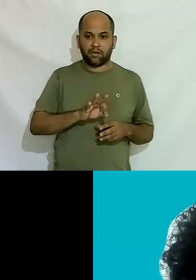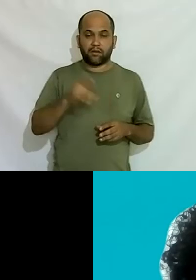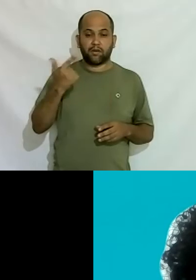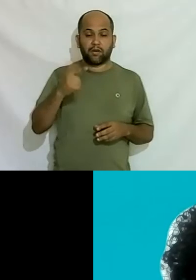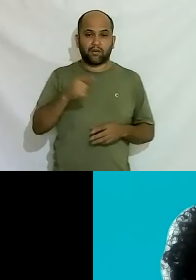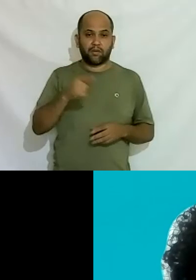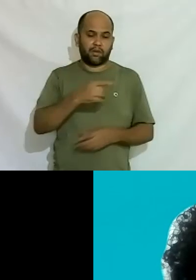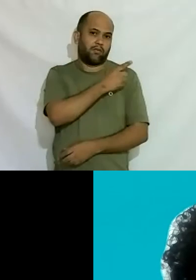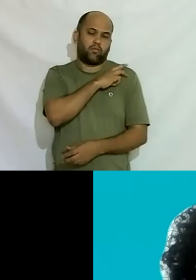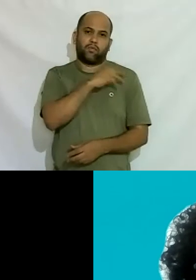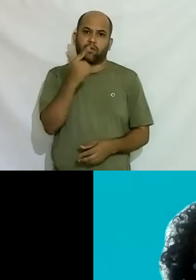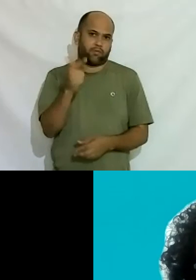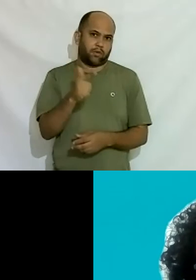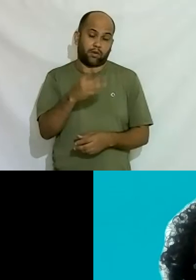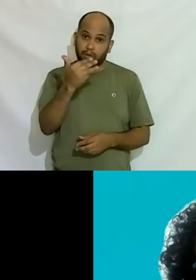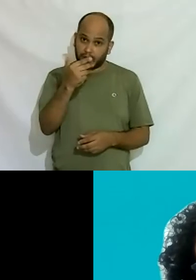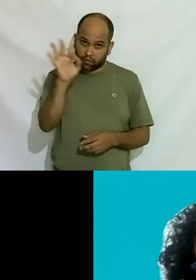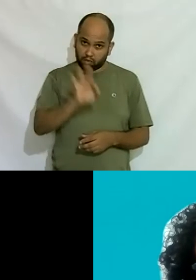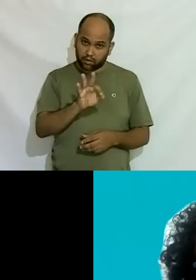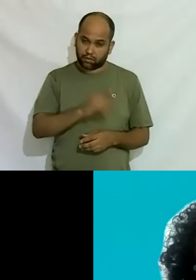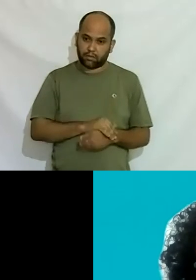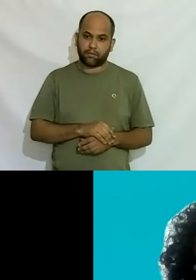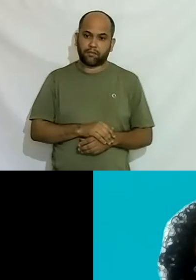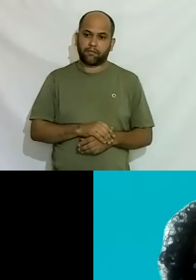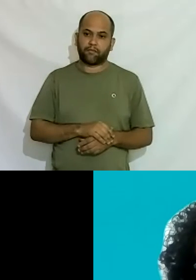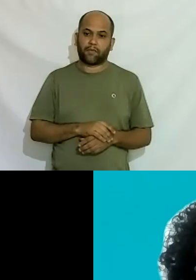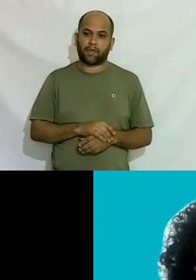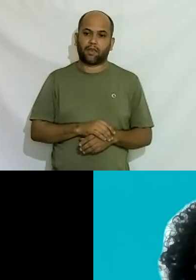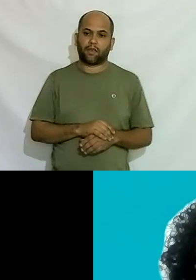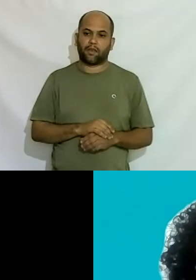completo tá foi lançado ontem